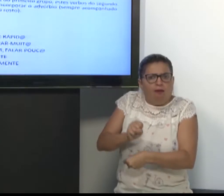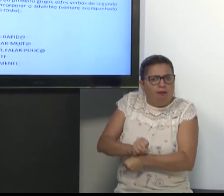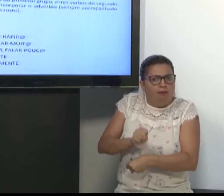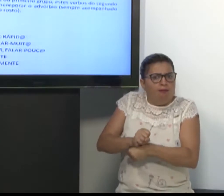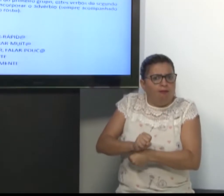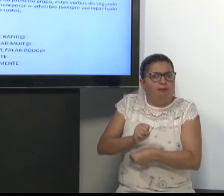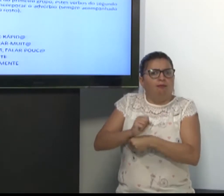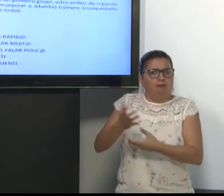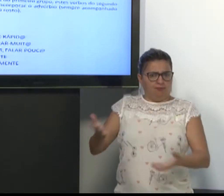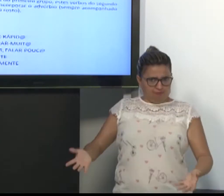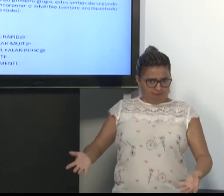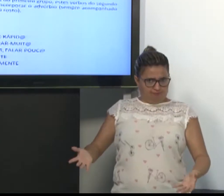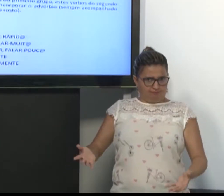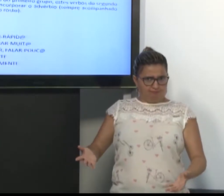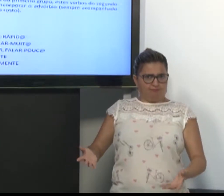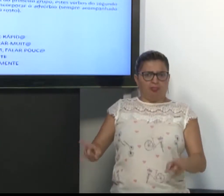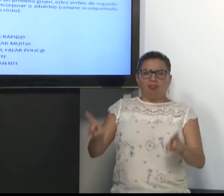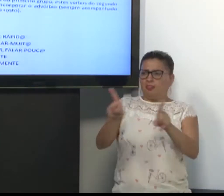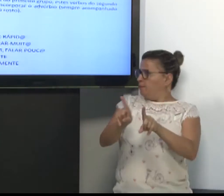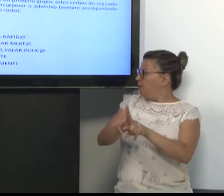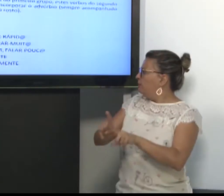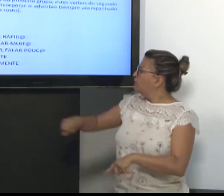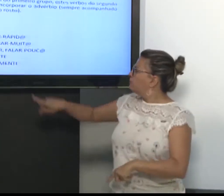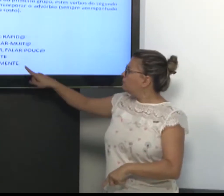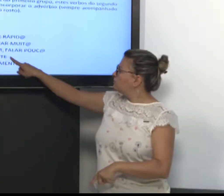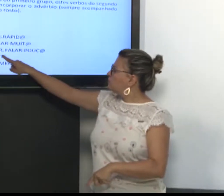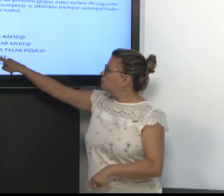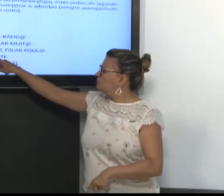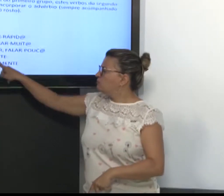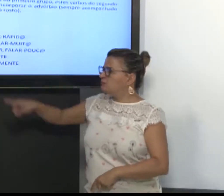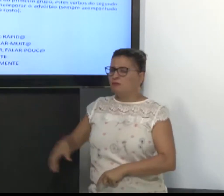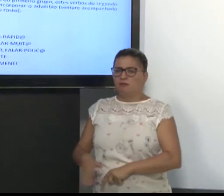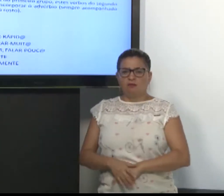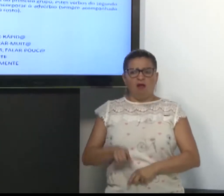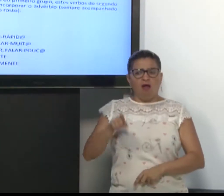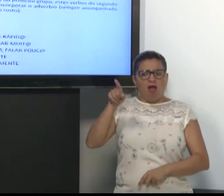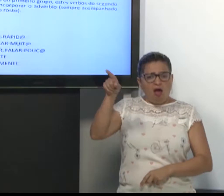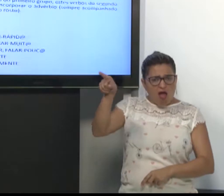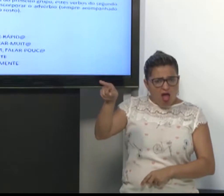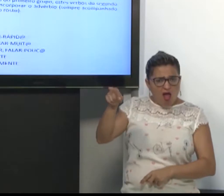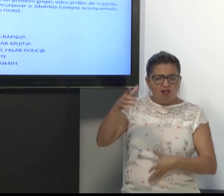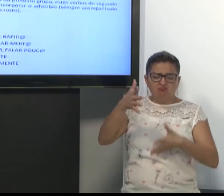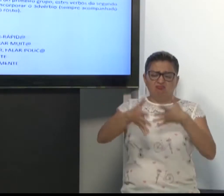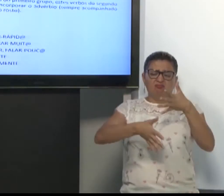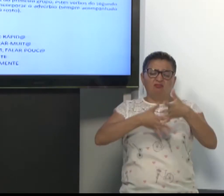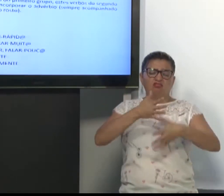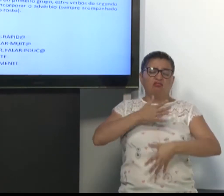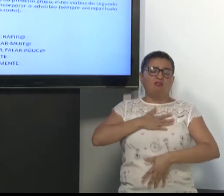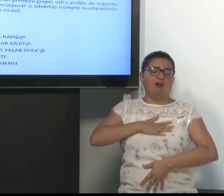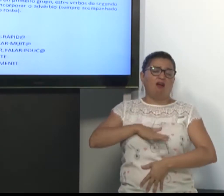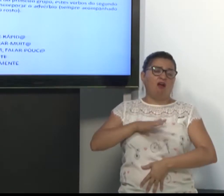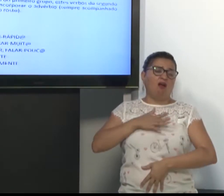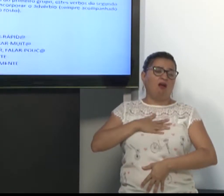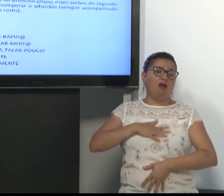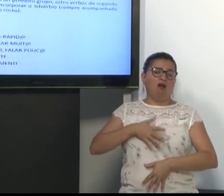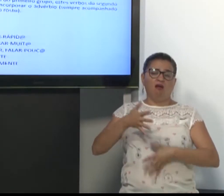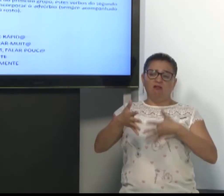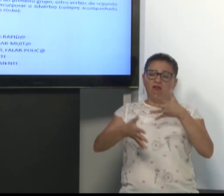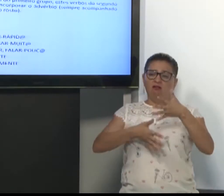Esperando. Esperando. Também falar devagar. Nossa. Aquela pessoa sinaliza tão